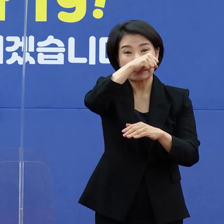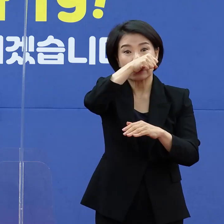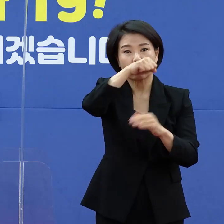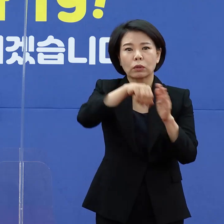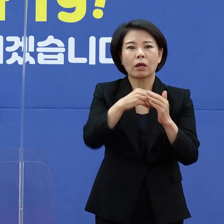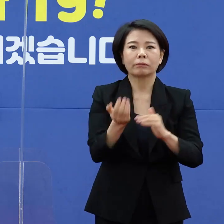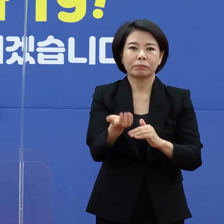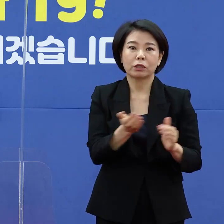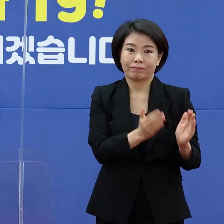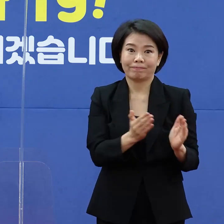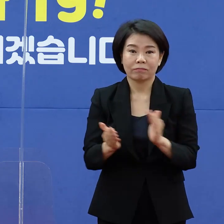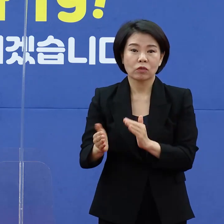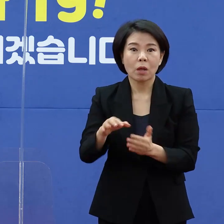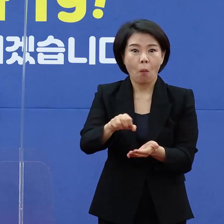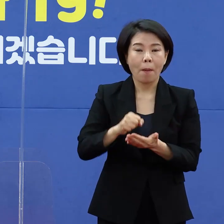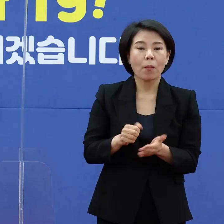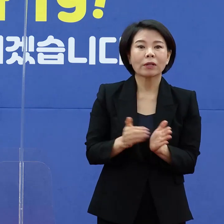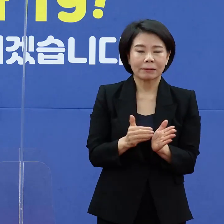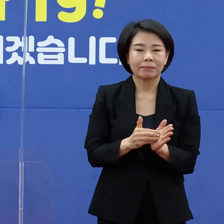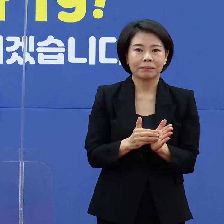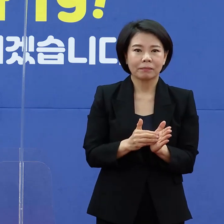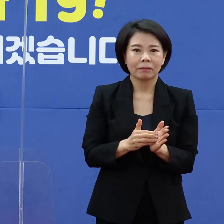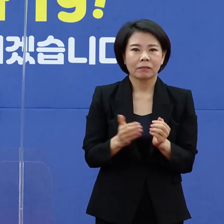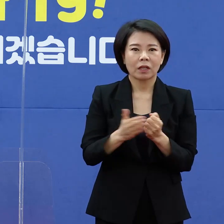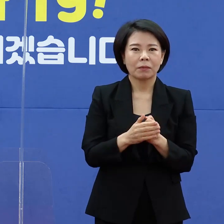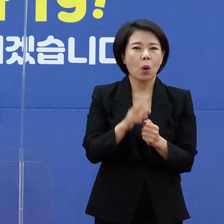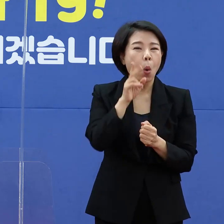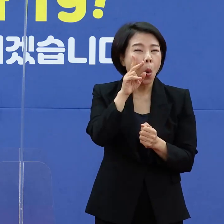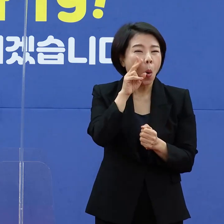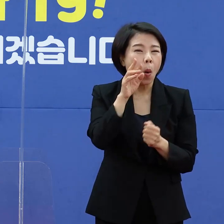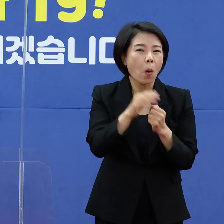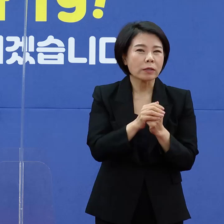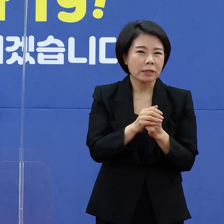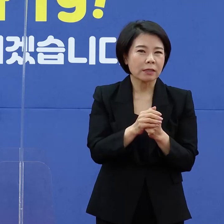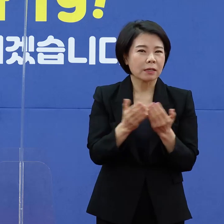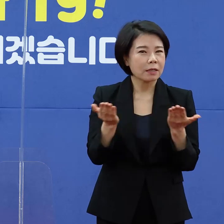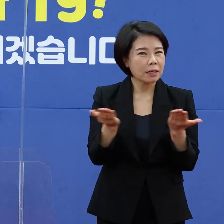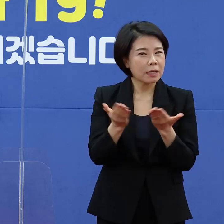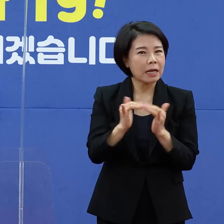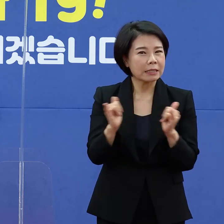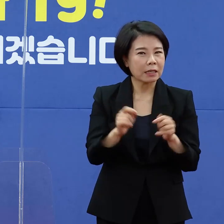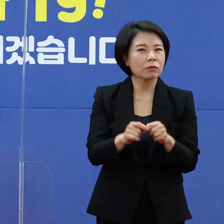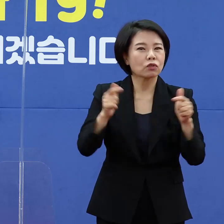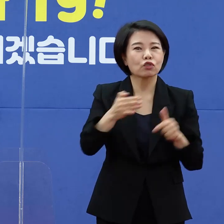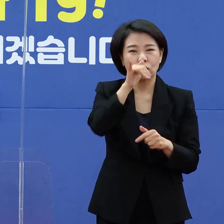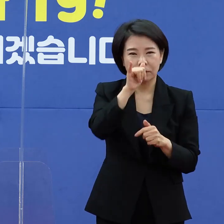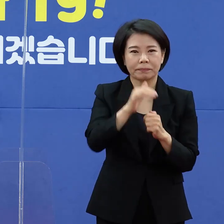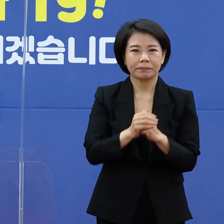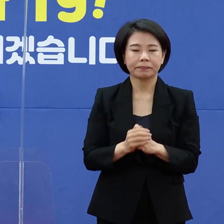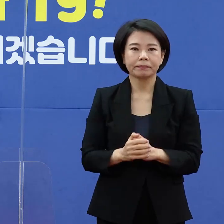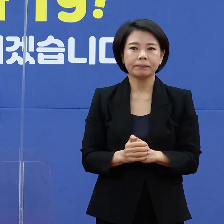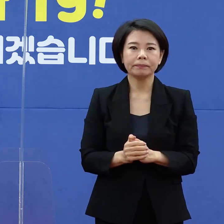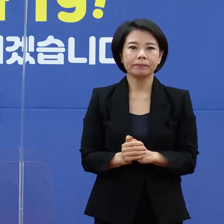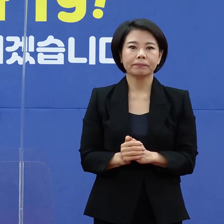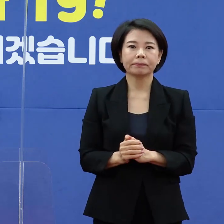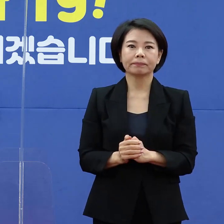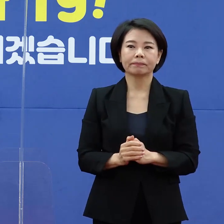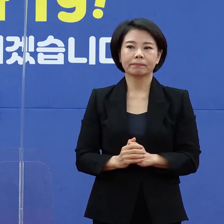확보를 해놨기 때문에 의료인력들을 증원할 예정으로 있습니다.